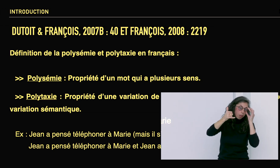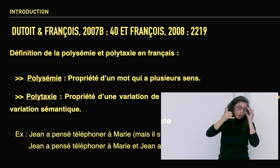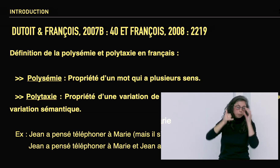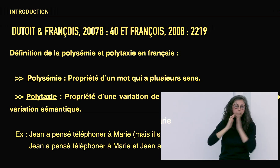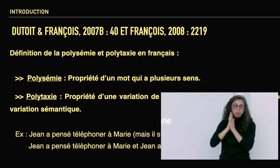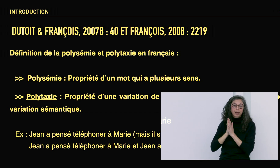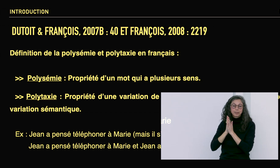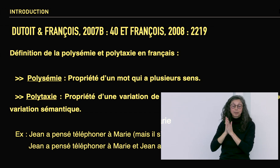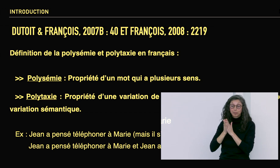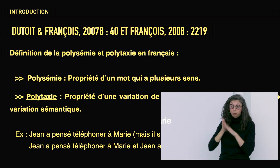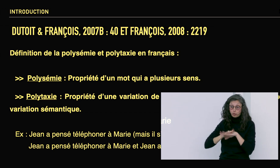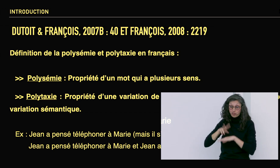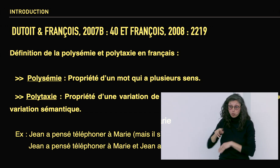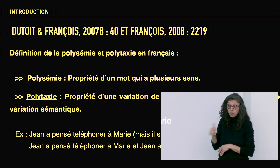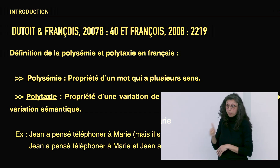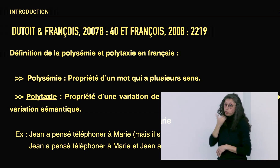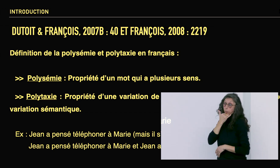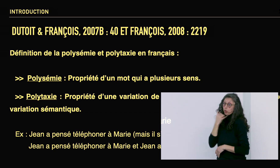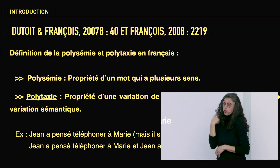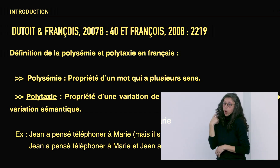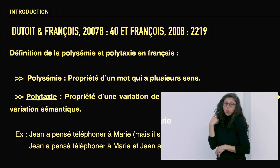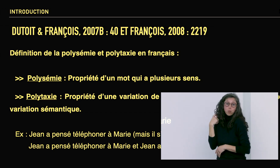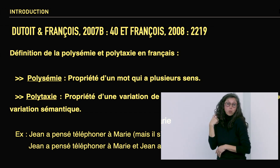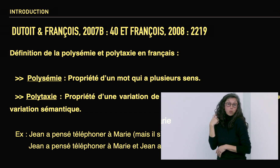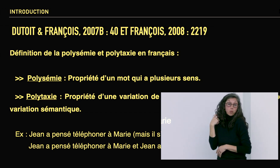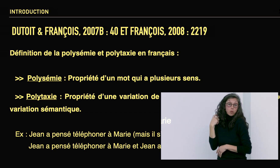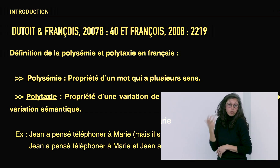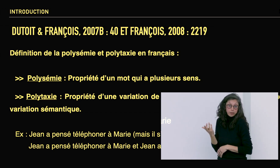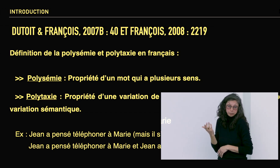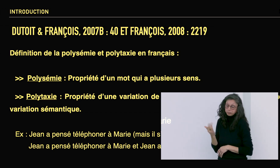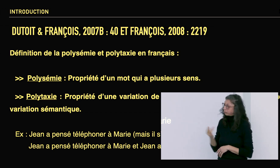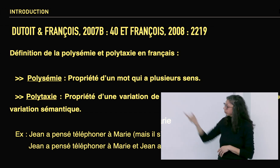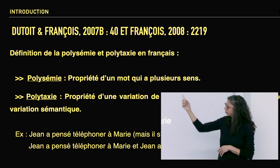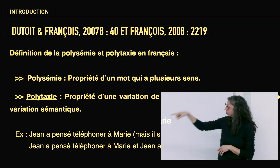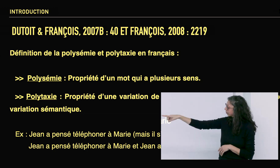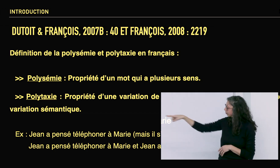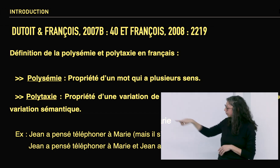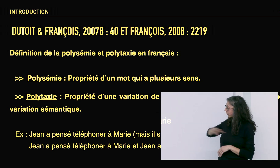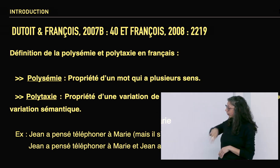a pensé téléphoner à Marie, mais il s'est trompé de numéro.